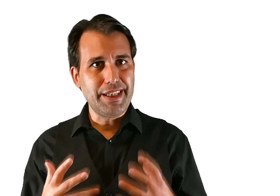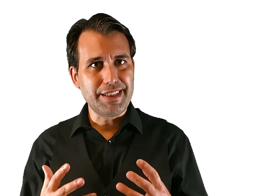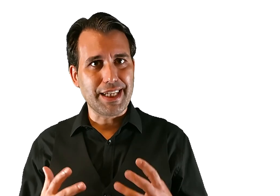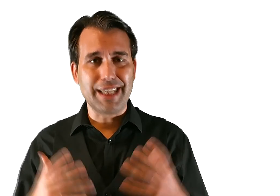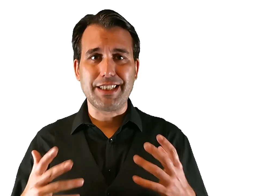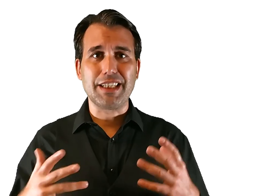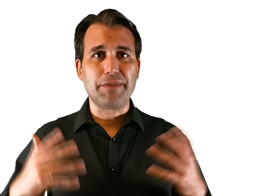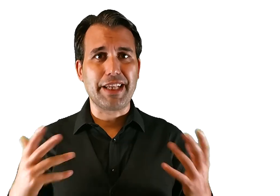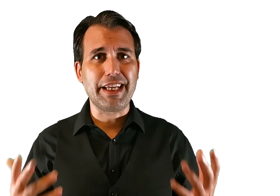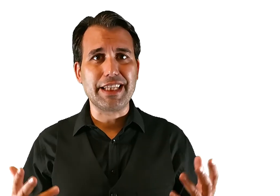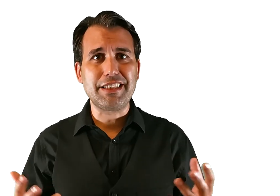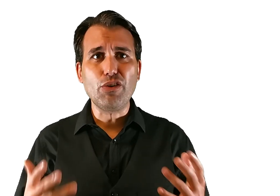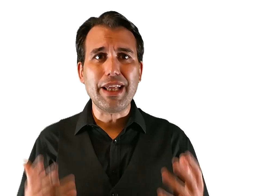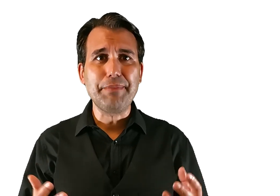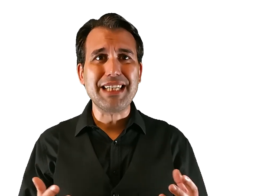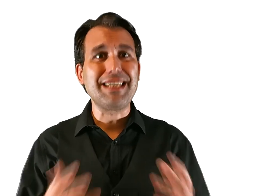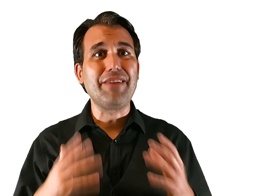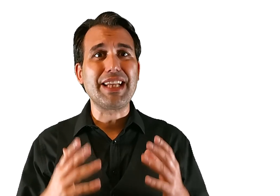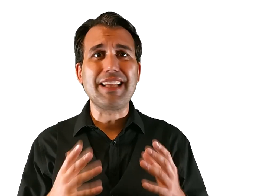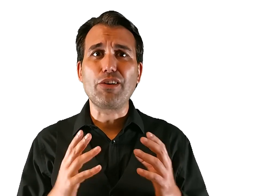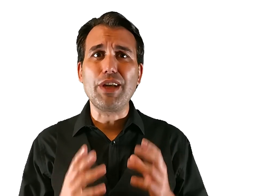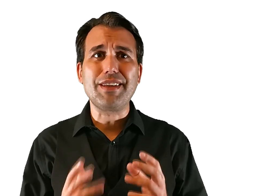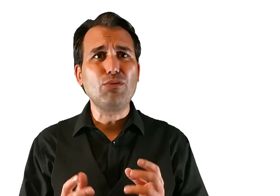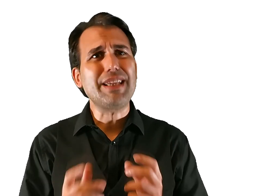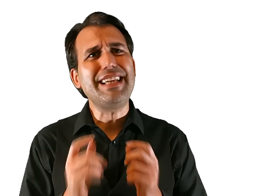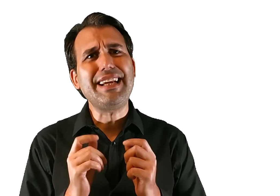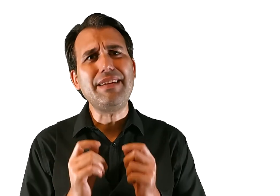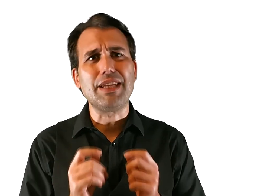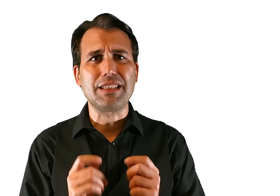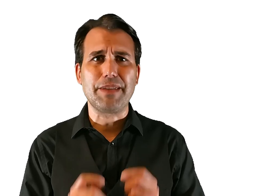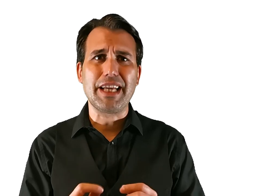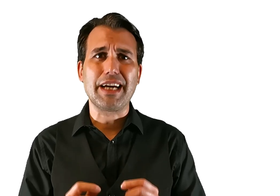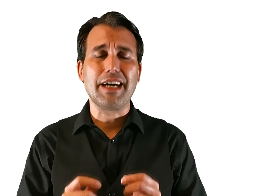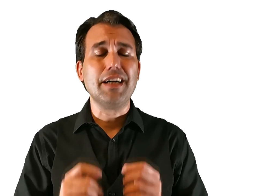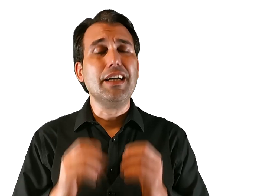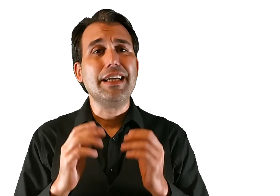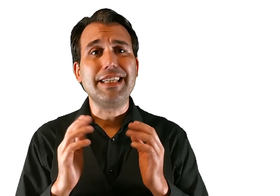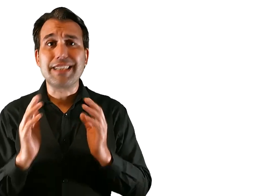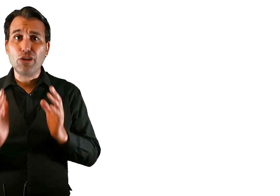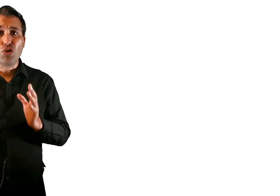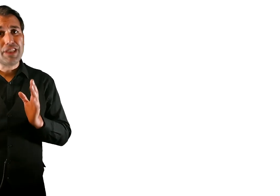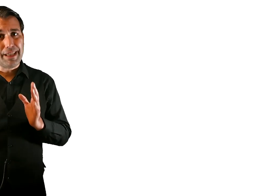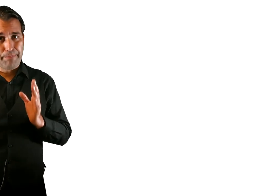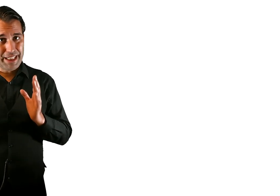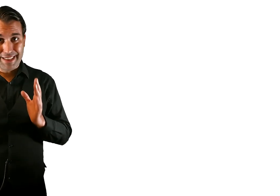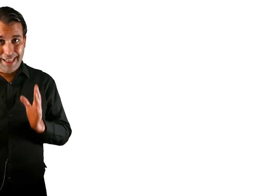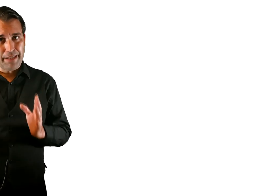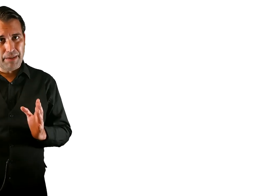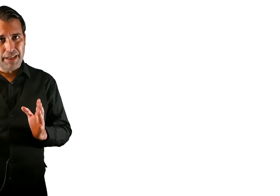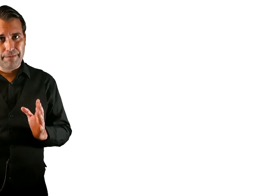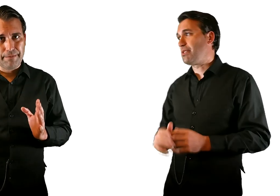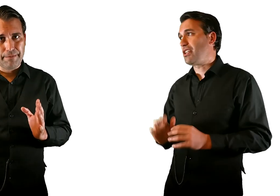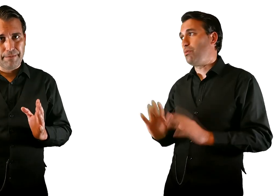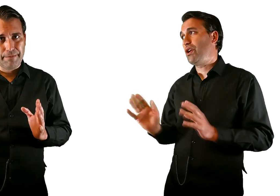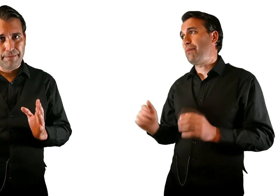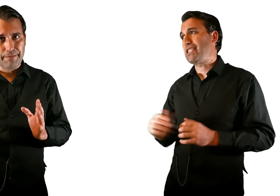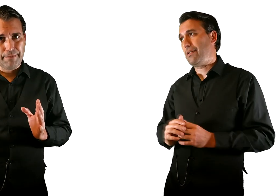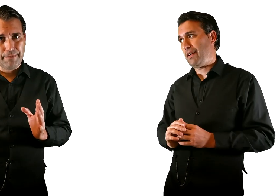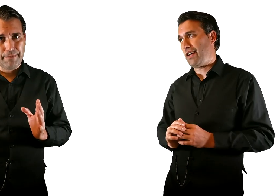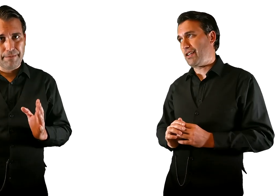intrínseca en las ideas verdaderas, sino que además la verdad adolece de una terrible desventaja. Y es que no siempre es creíble. Es demasiado bueno para ser verdad.